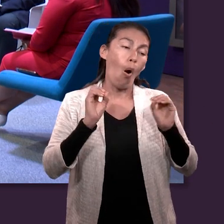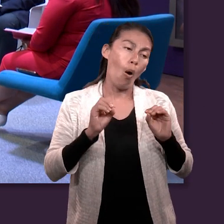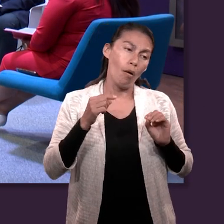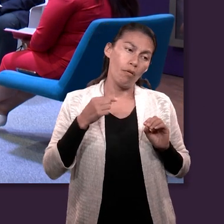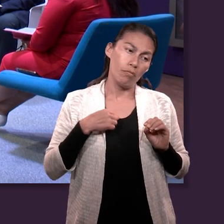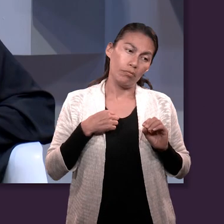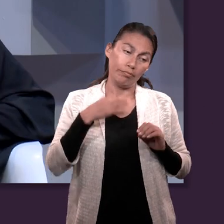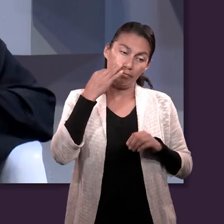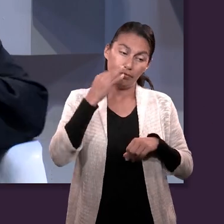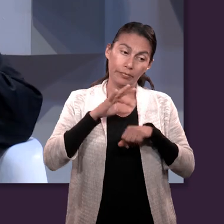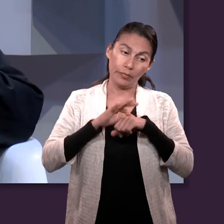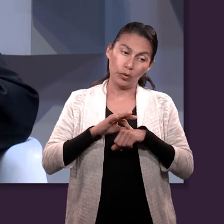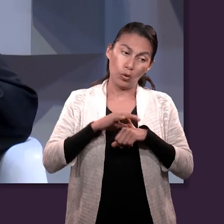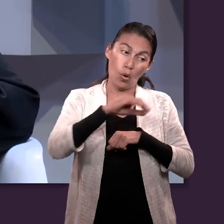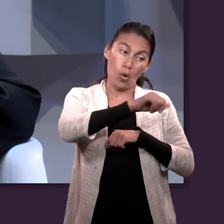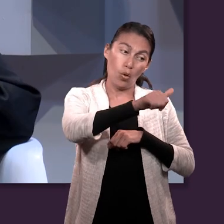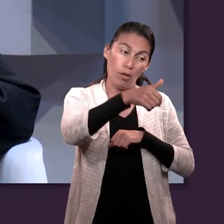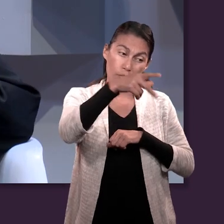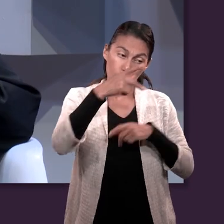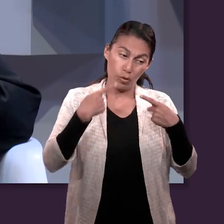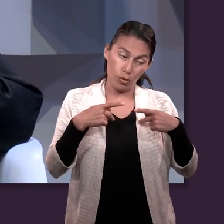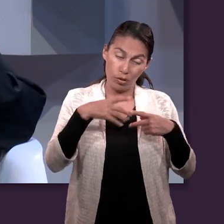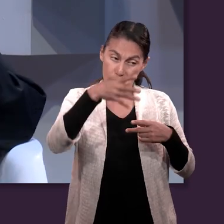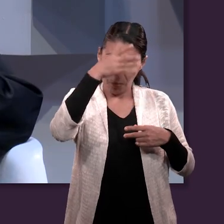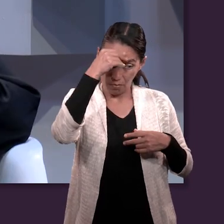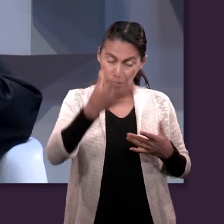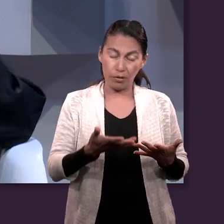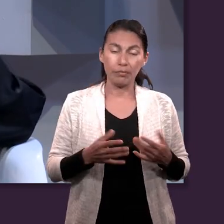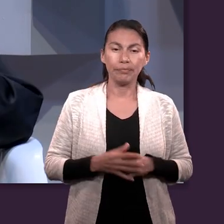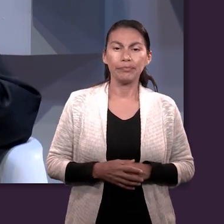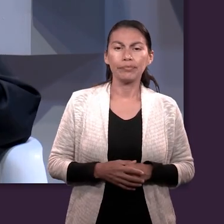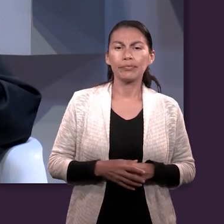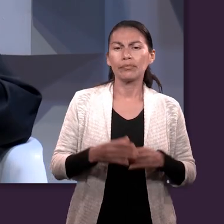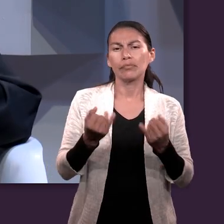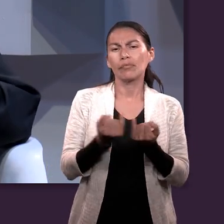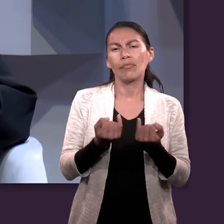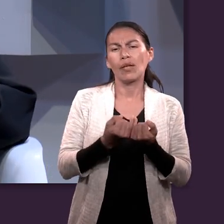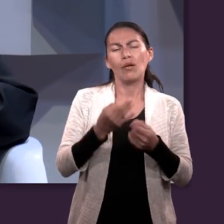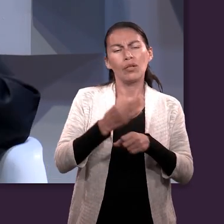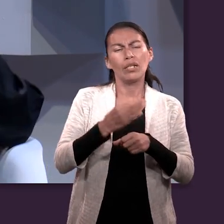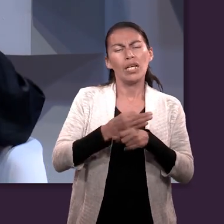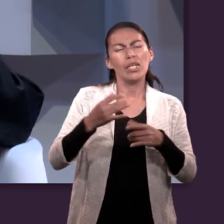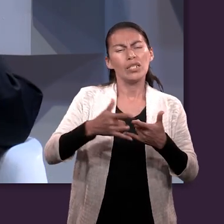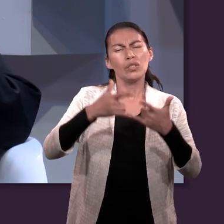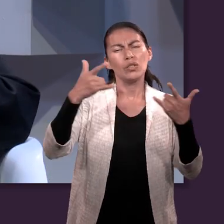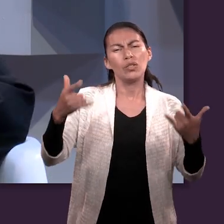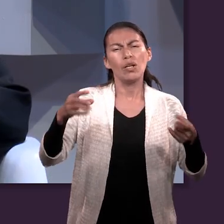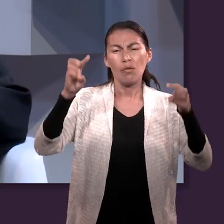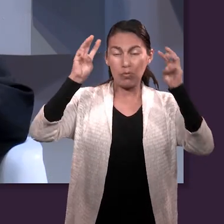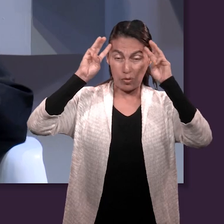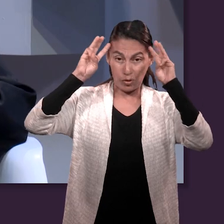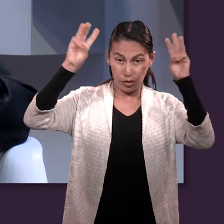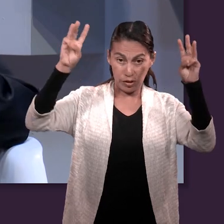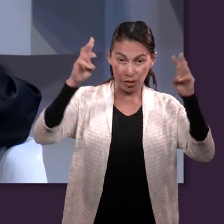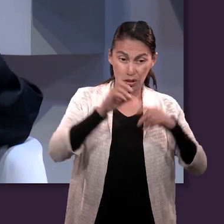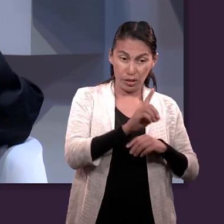Y bueno, me gustaría que platicáramos un poquito sobre la historia de Moisés en el desierto. ¿Qué fue lo que pasó cuando Moisés iba a ir por las